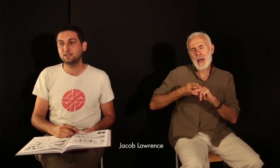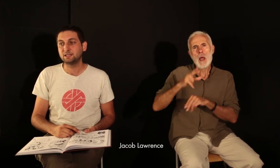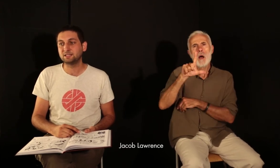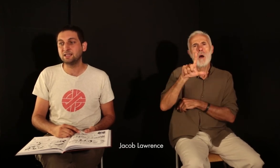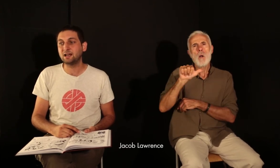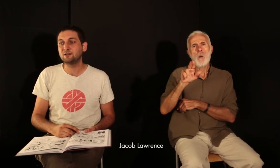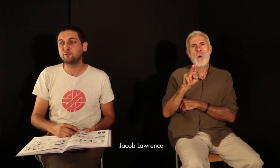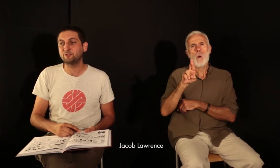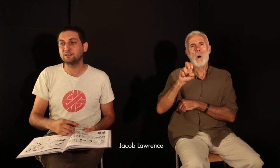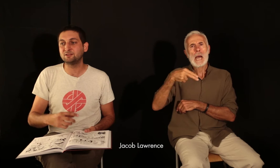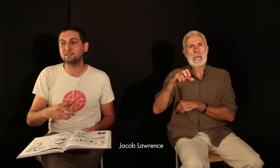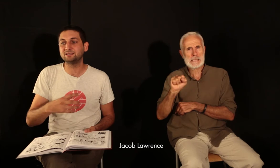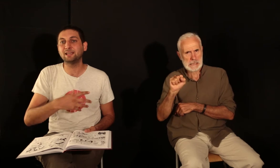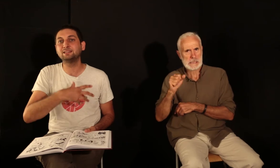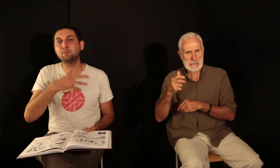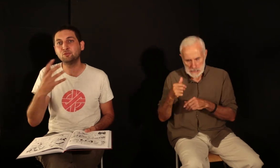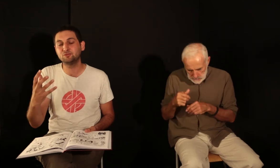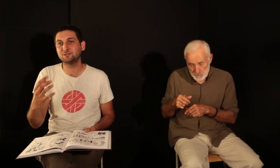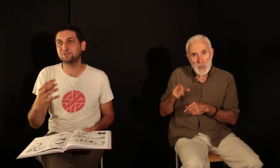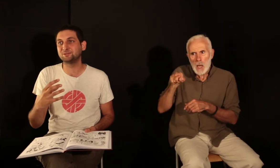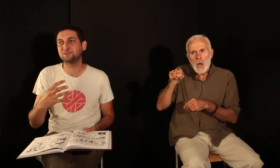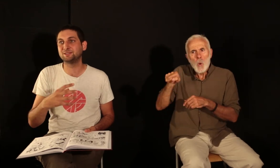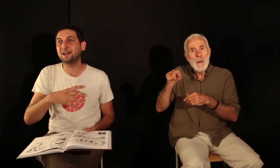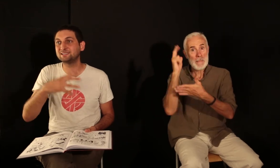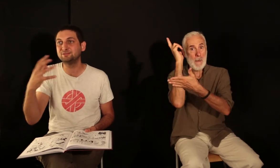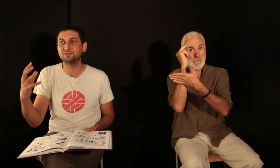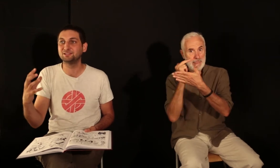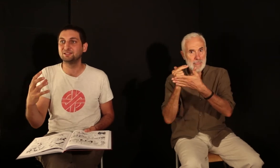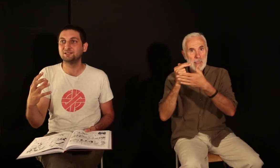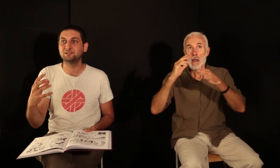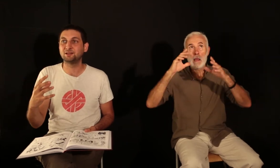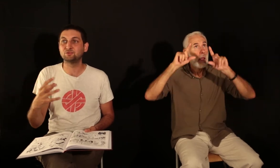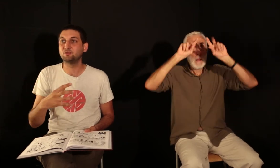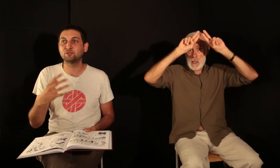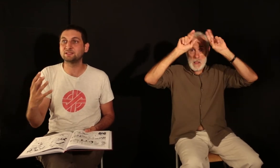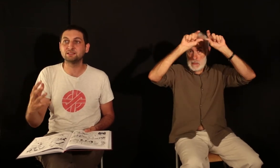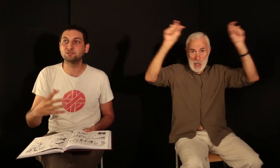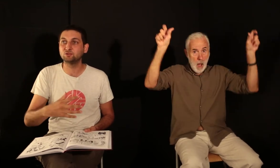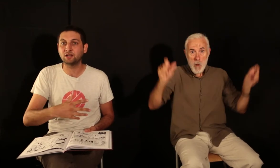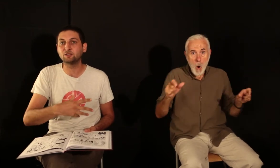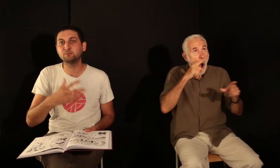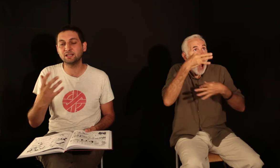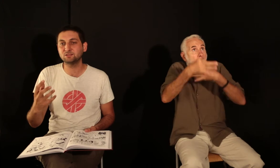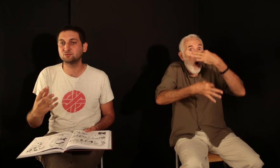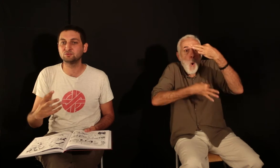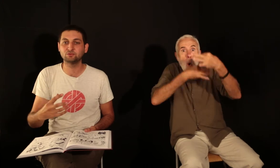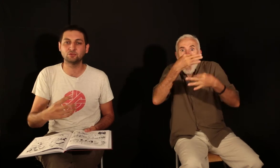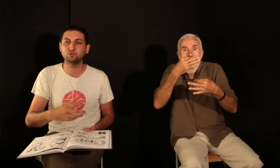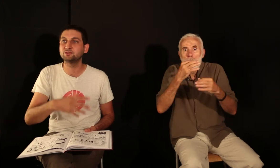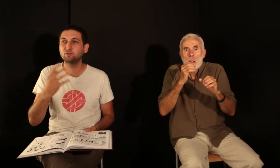qui a fait des séries de tableaux narratifs absolument fantastiques sur la grande migration, sur Toussaint